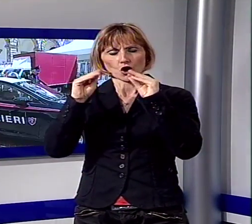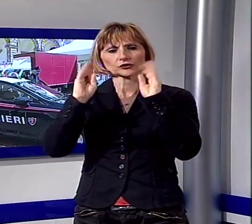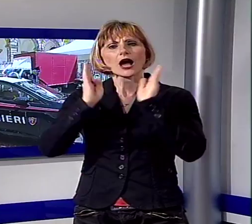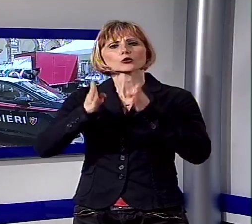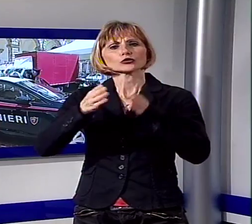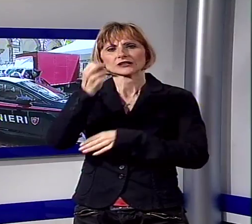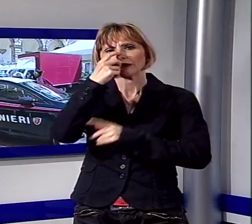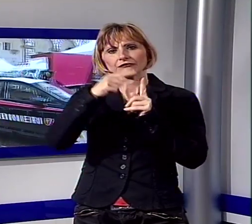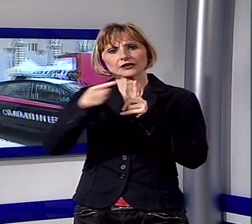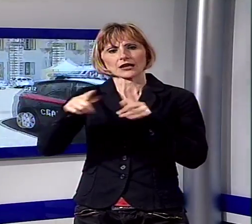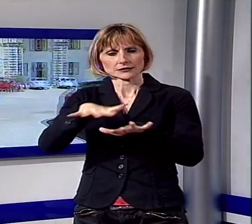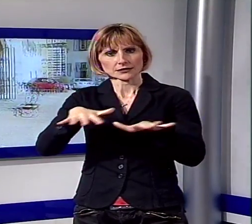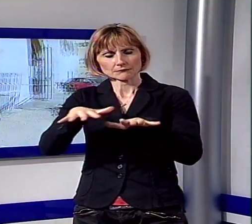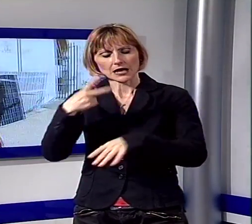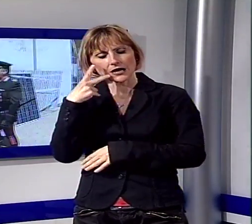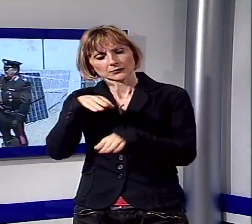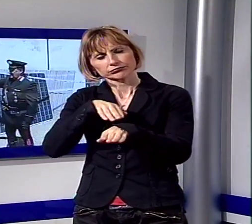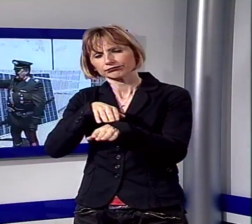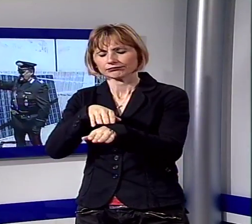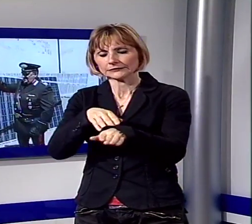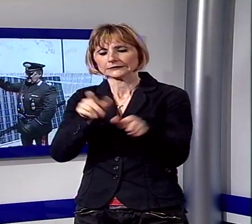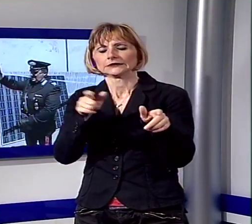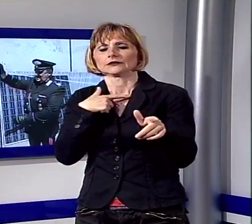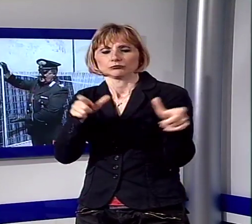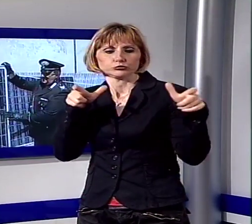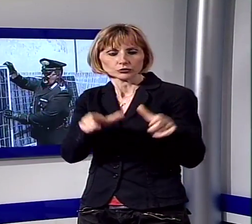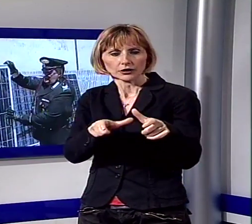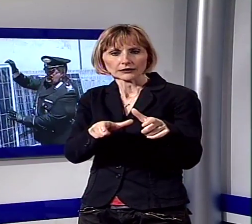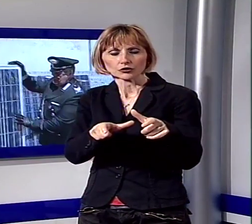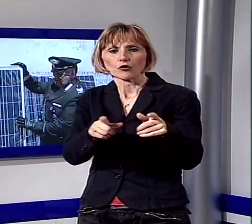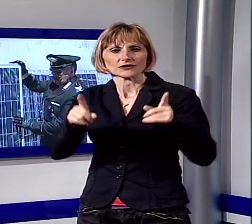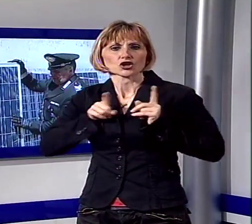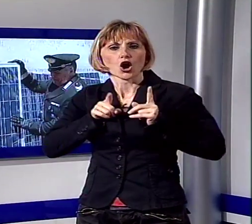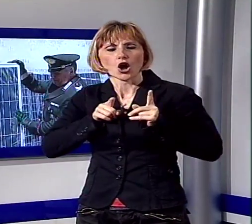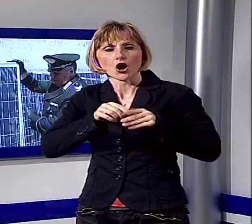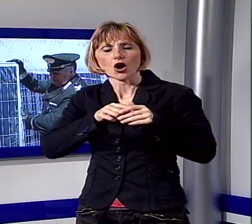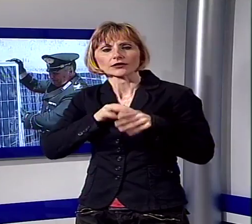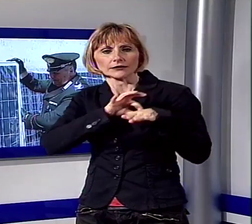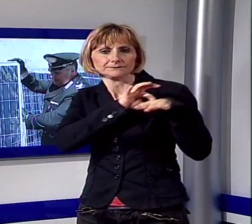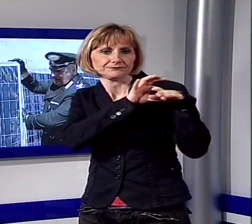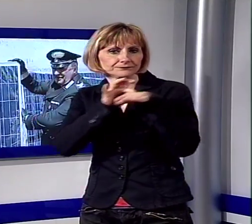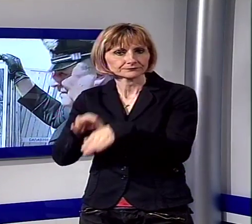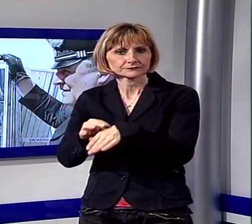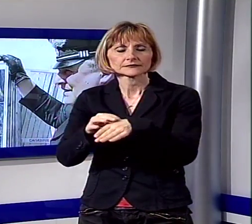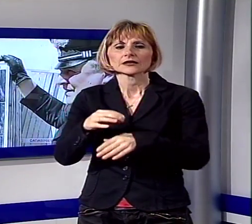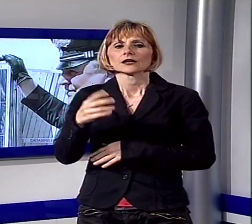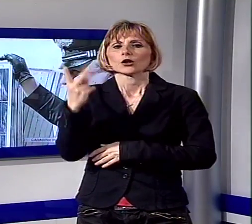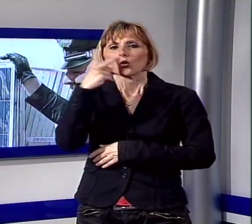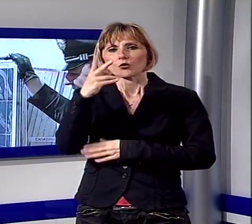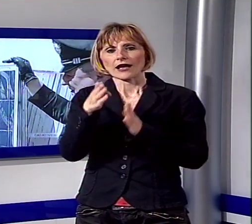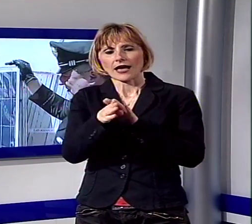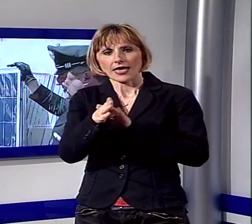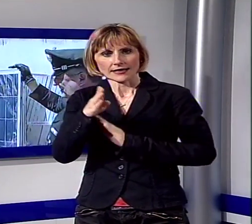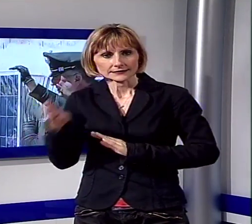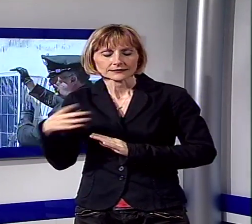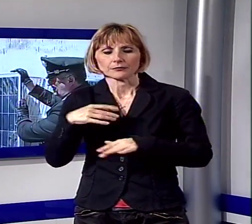Firenze-Mare, i due veicoli sono stati scortati fino all'uscita di Lucca Est da una pattuglia della Polizia Stradale e poi accompagnati fino